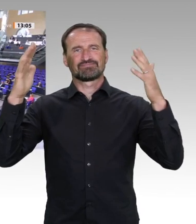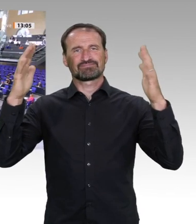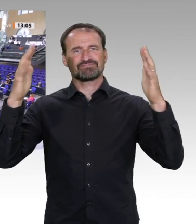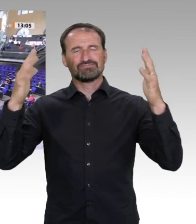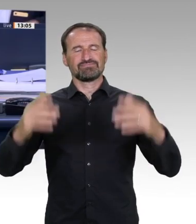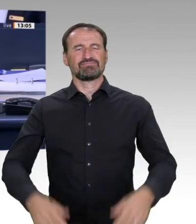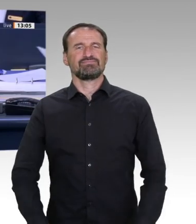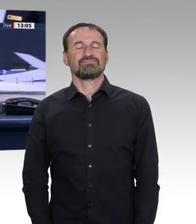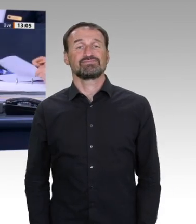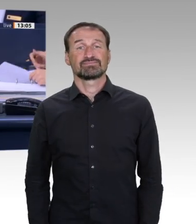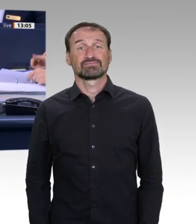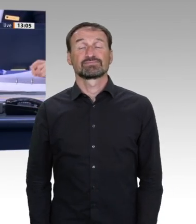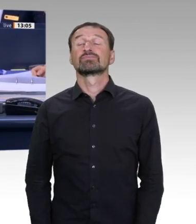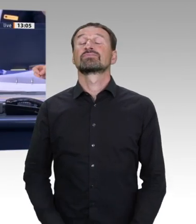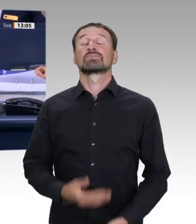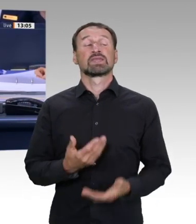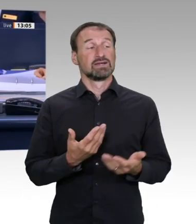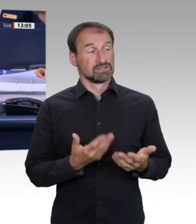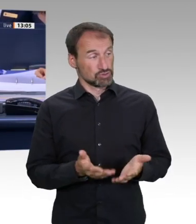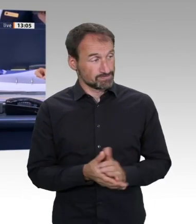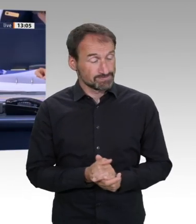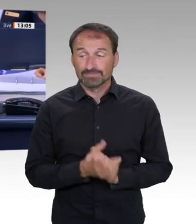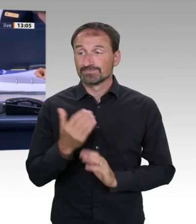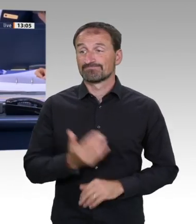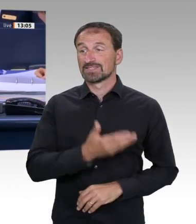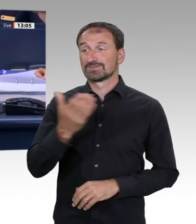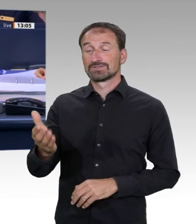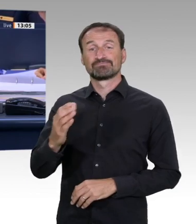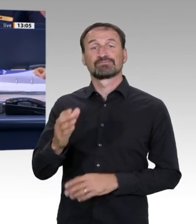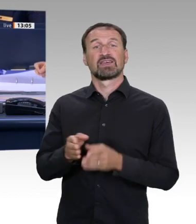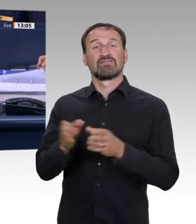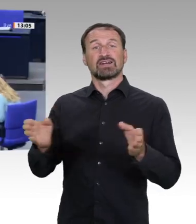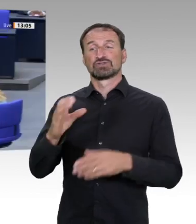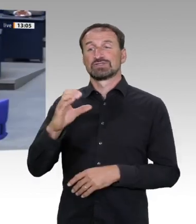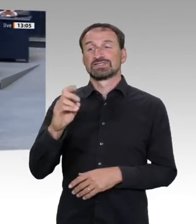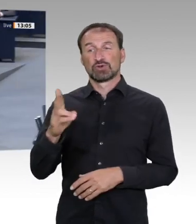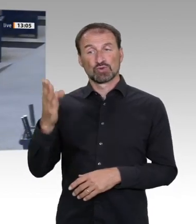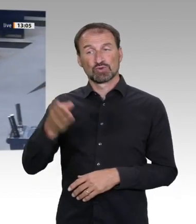Für die CDU-CSU-Fraktion hat das Wort die Kollegin Sibylle Benning.